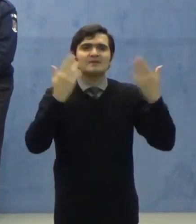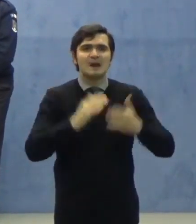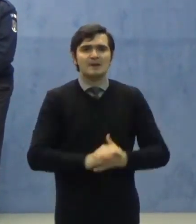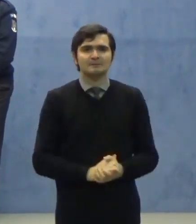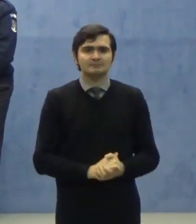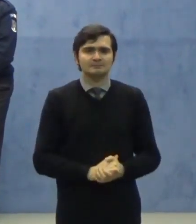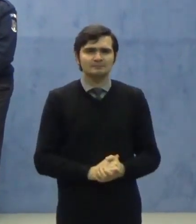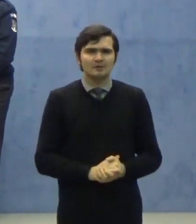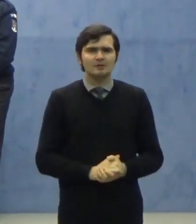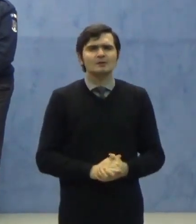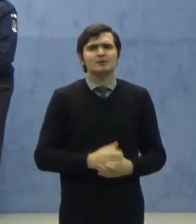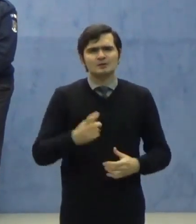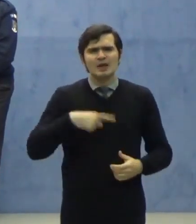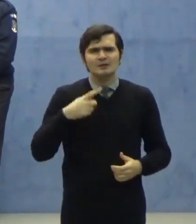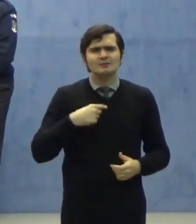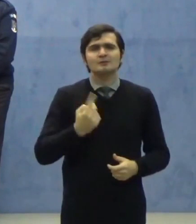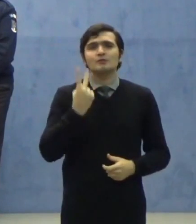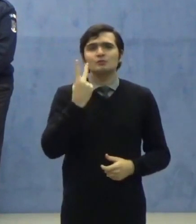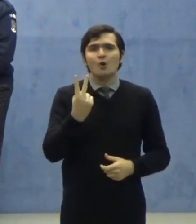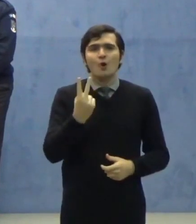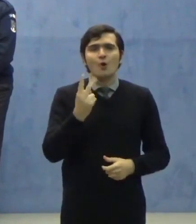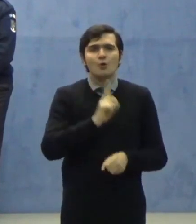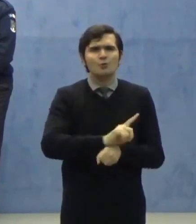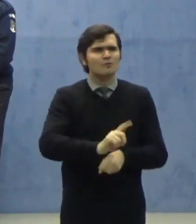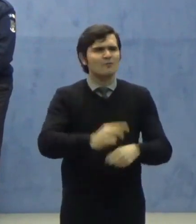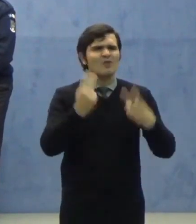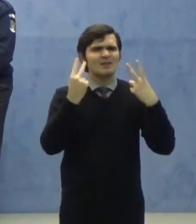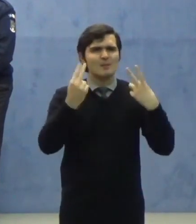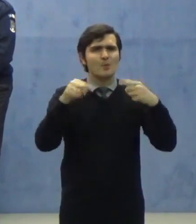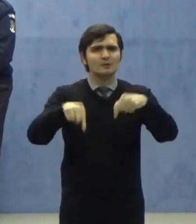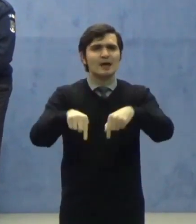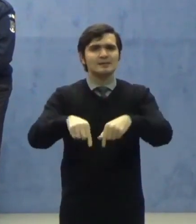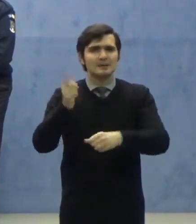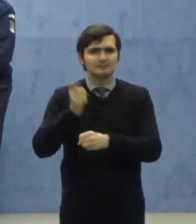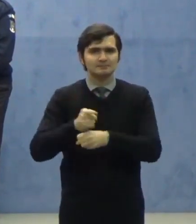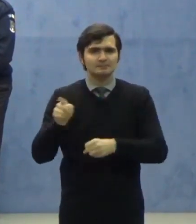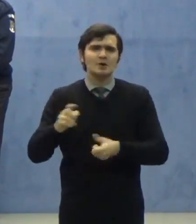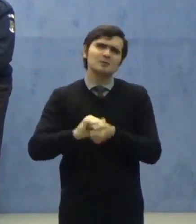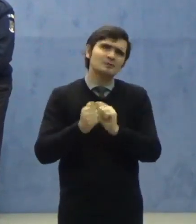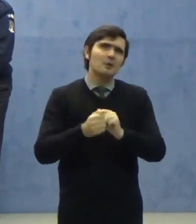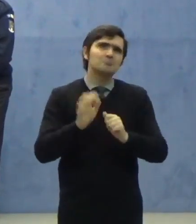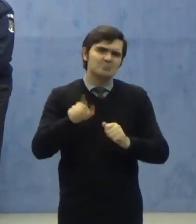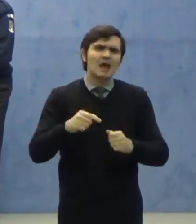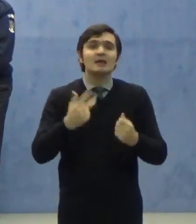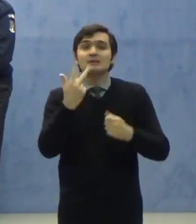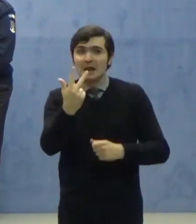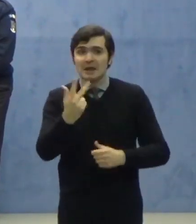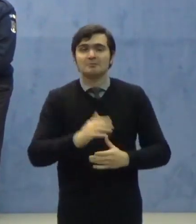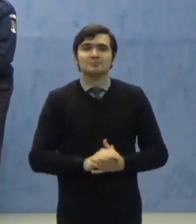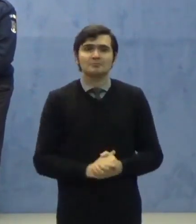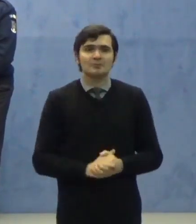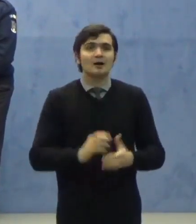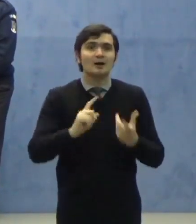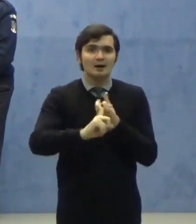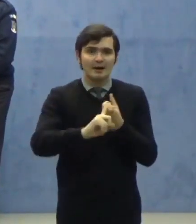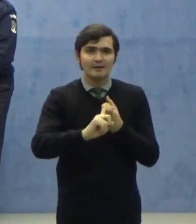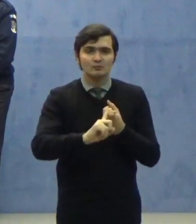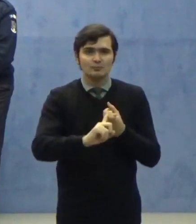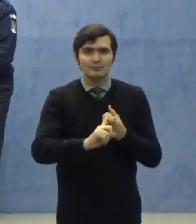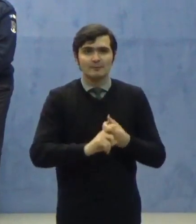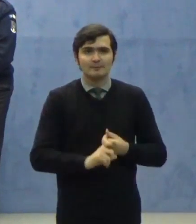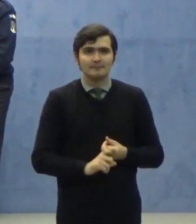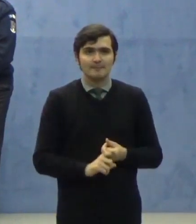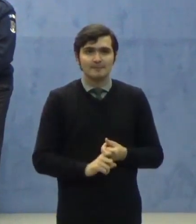Și sunt două foarte importante, sau chiar trei, cu privire la